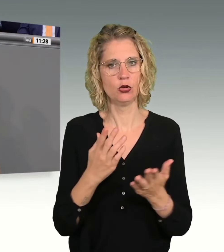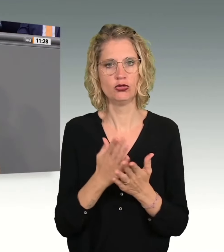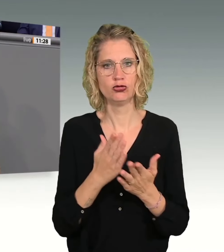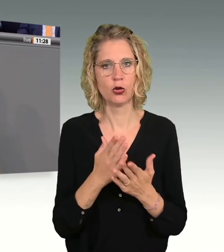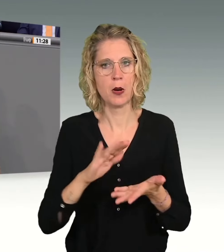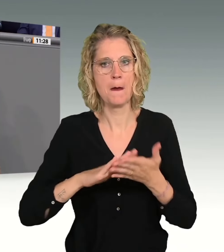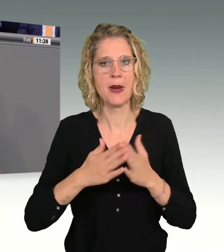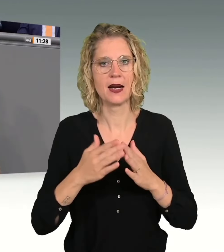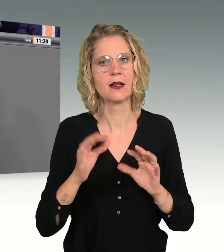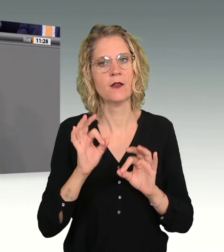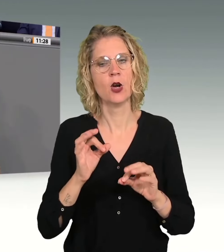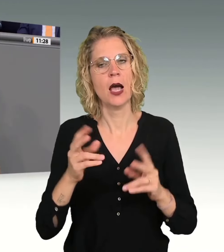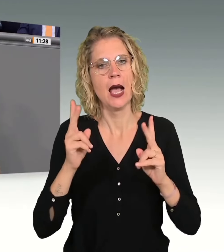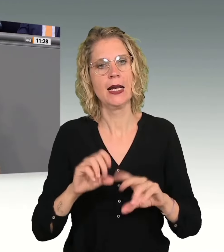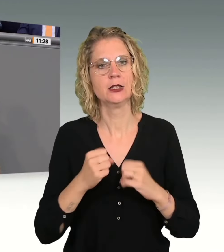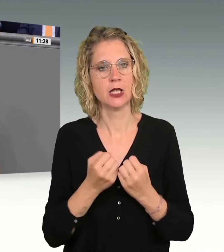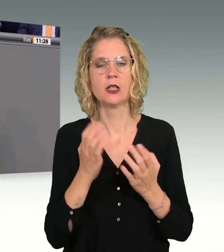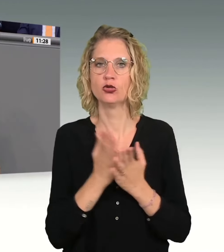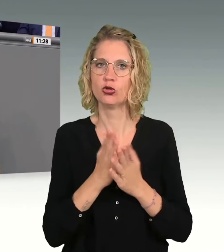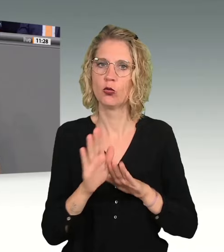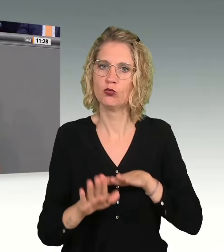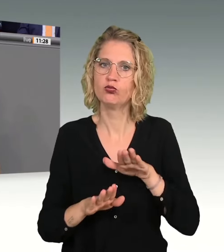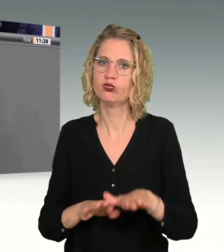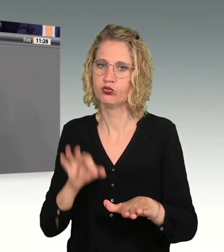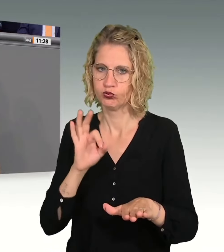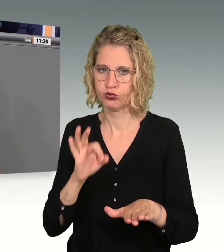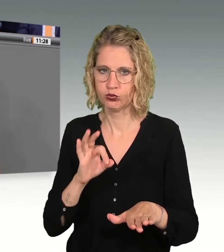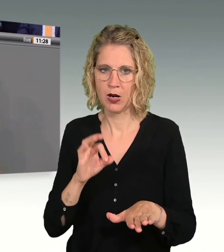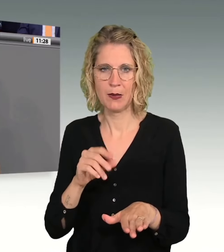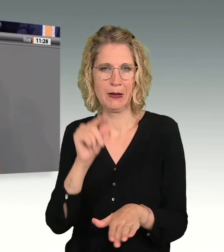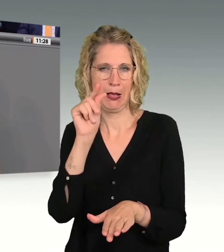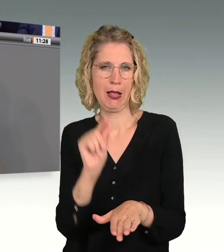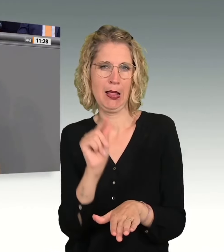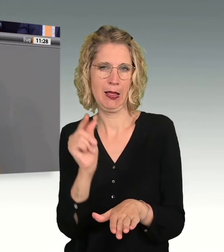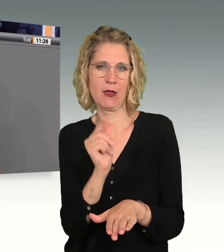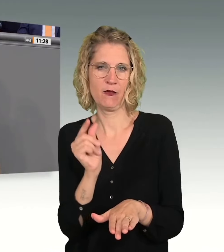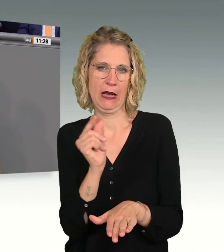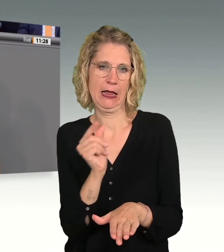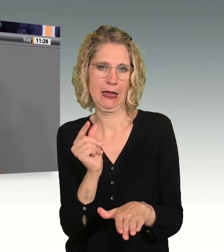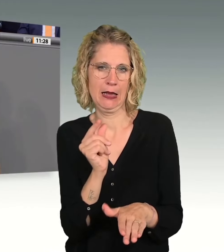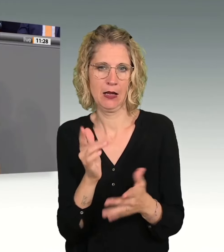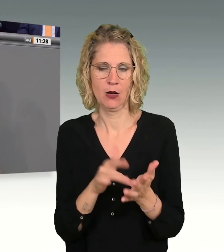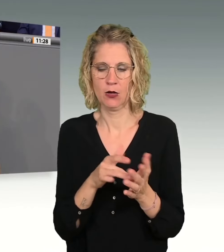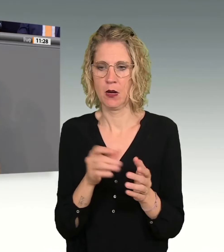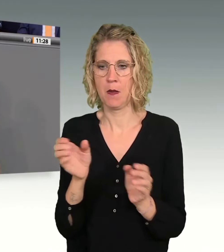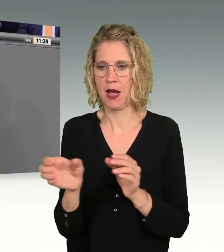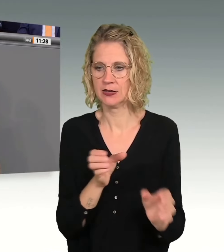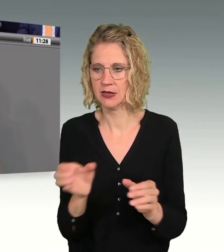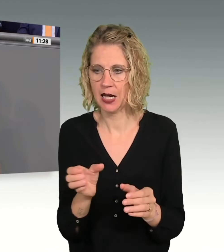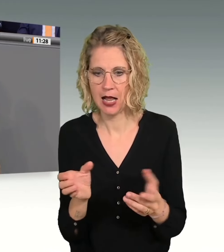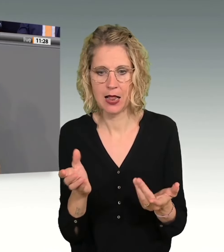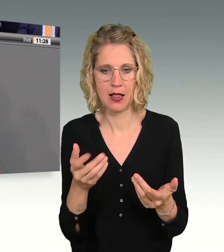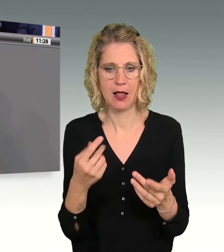gemacht. Aber dieser Pakt ist ein kleiner Tropfen auf dem heißen Stein, denn mehr als vorhersehbare Personalausfälle durch Pensionierung,